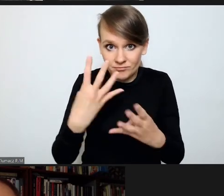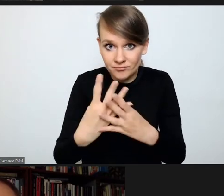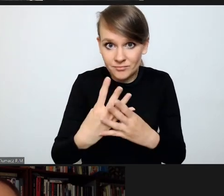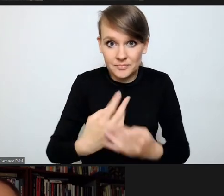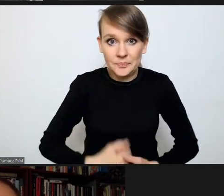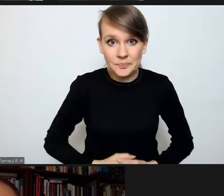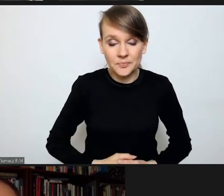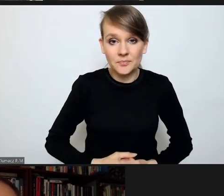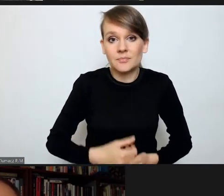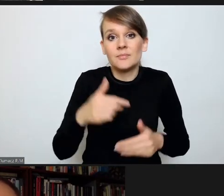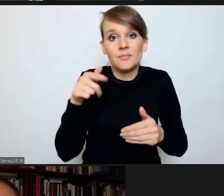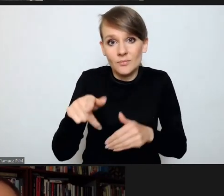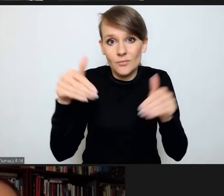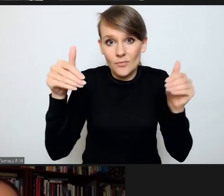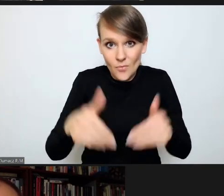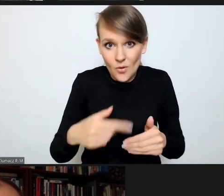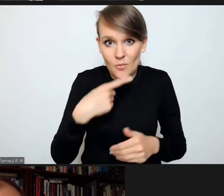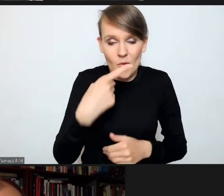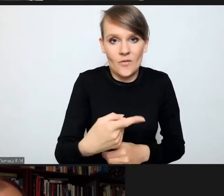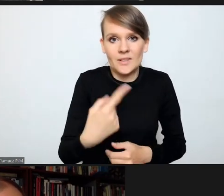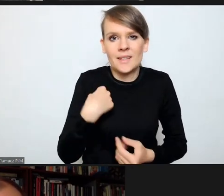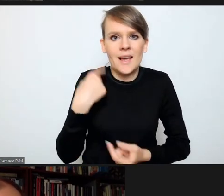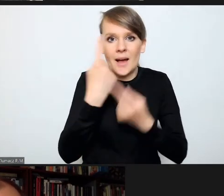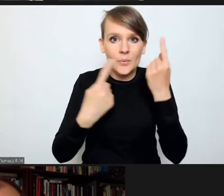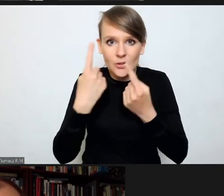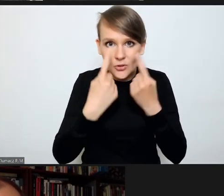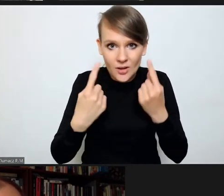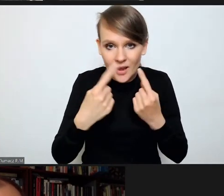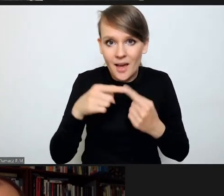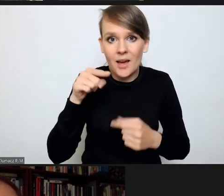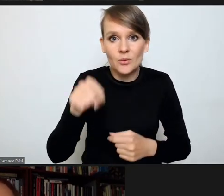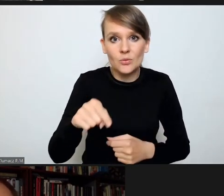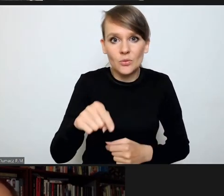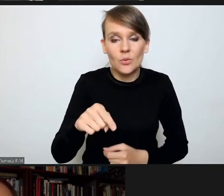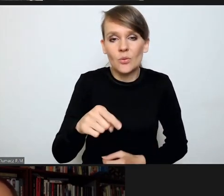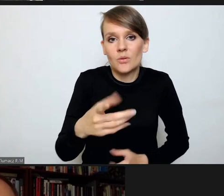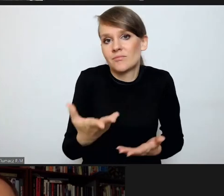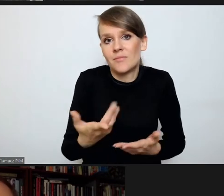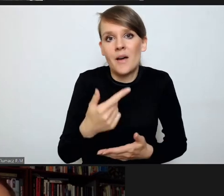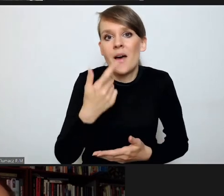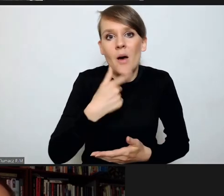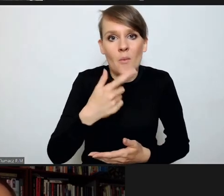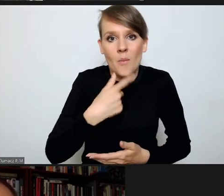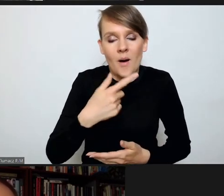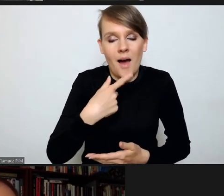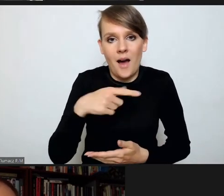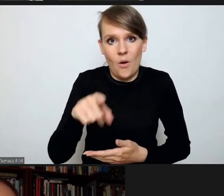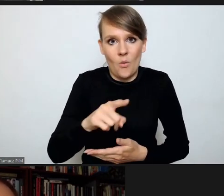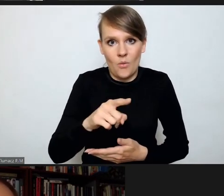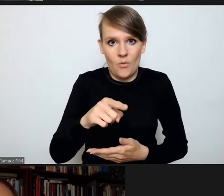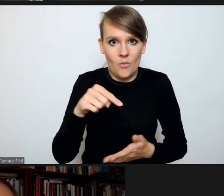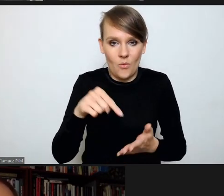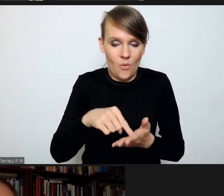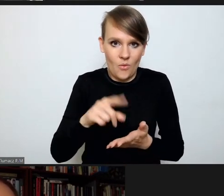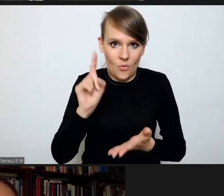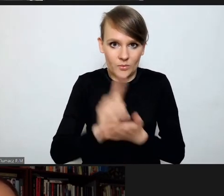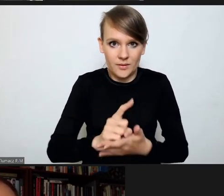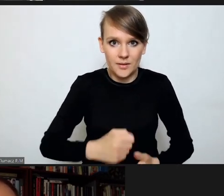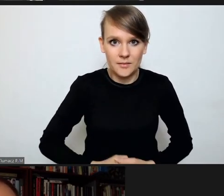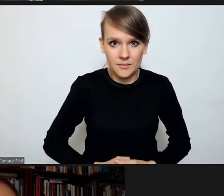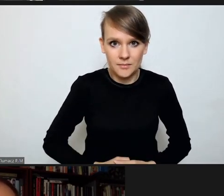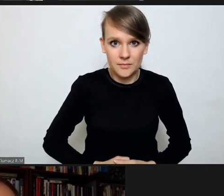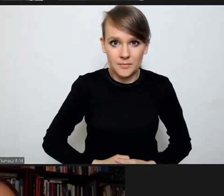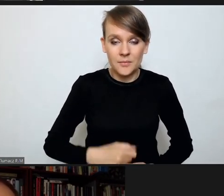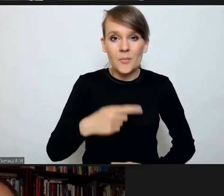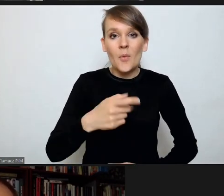myślę, że niewiele się takim zabiegiem osiągnie, ponieważ, jak to